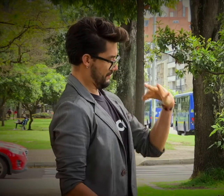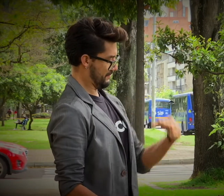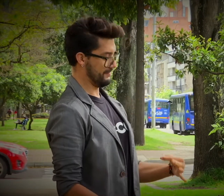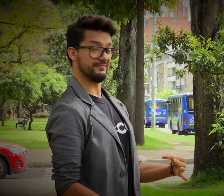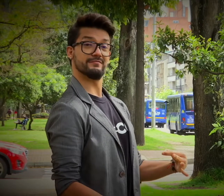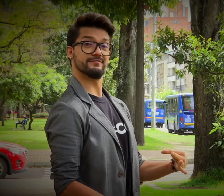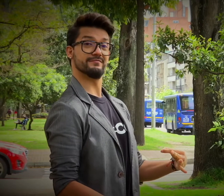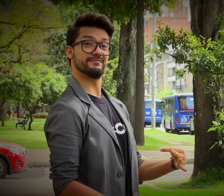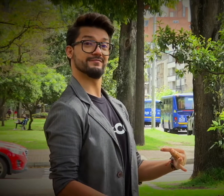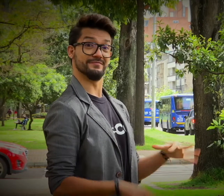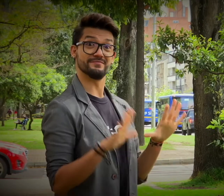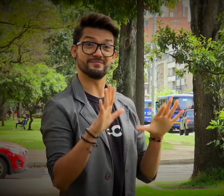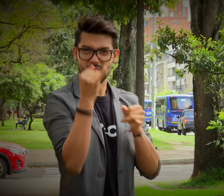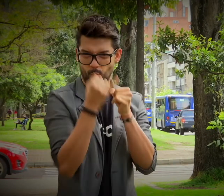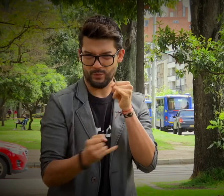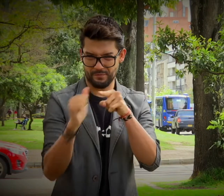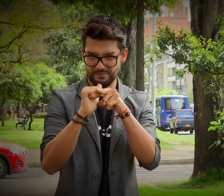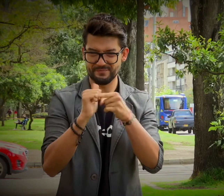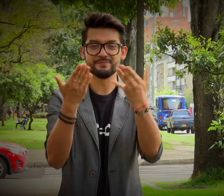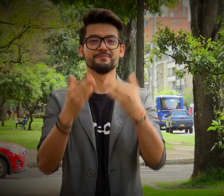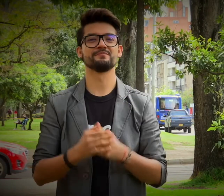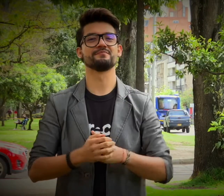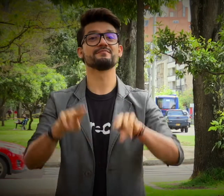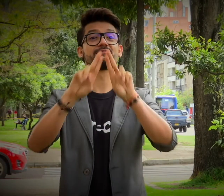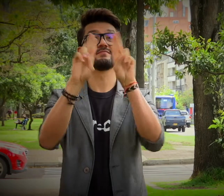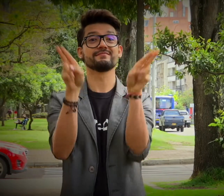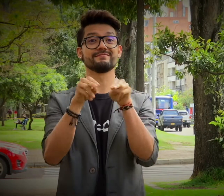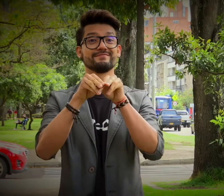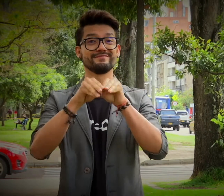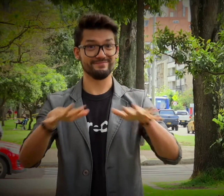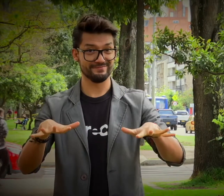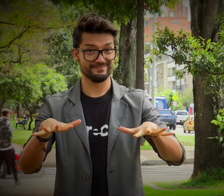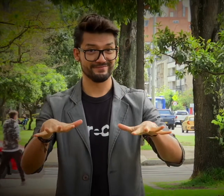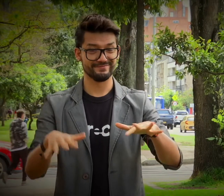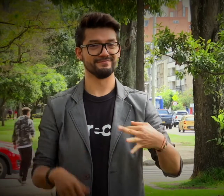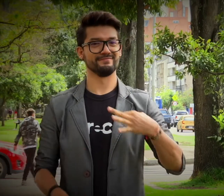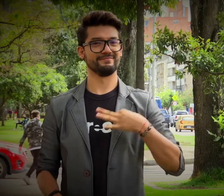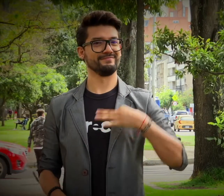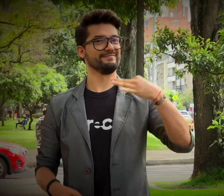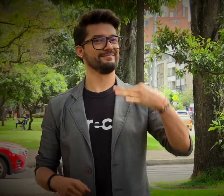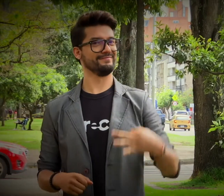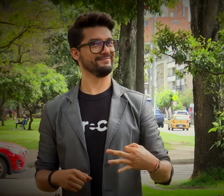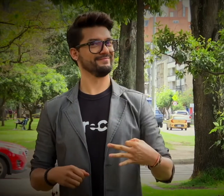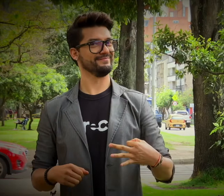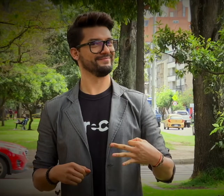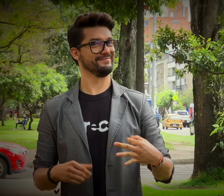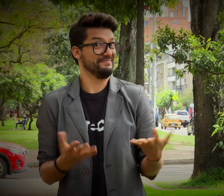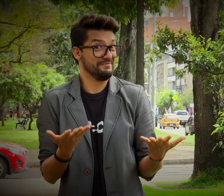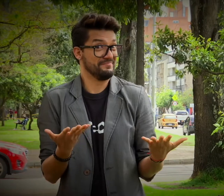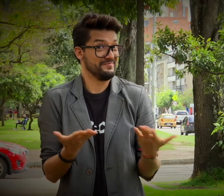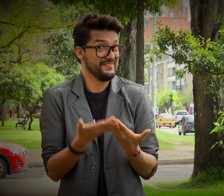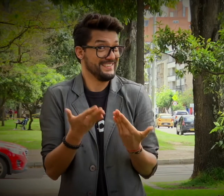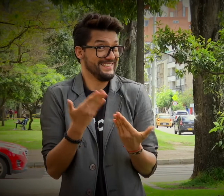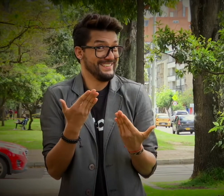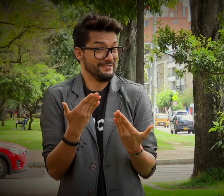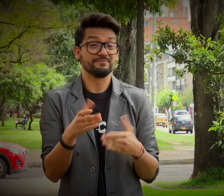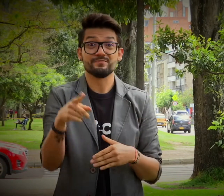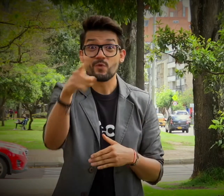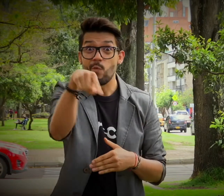y baja desde el pecho. Vamos a hacerla de nuevo. Ética en Internet.